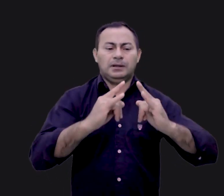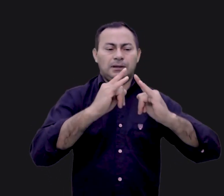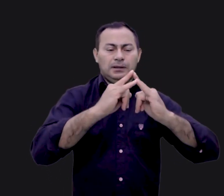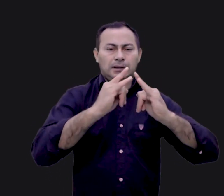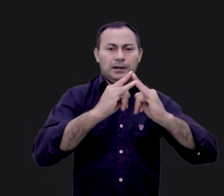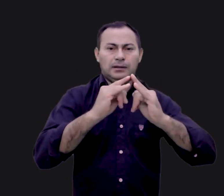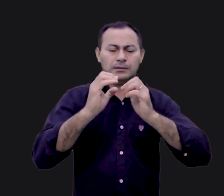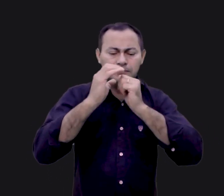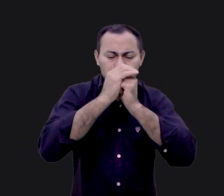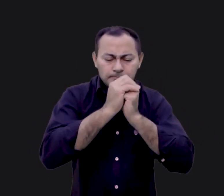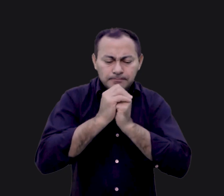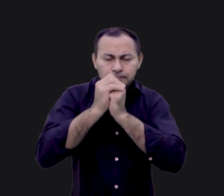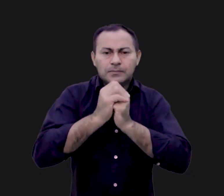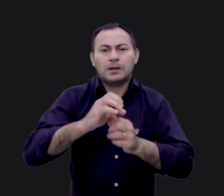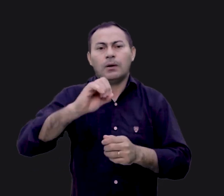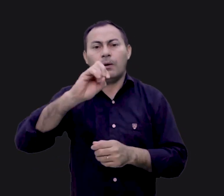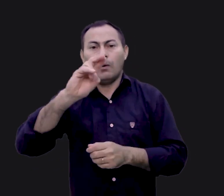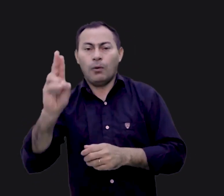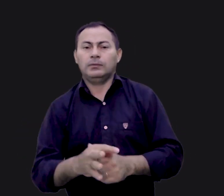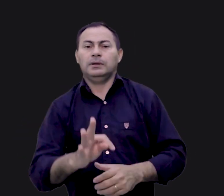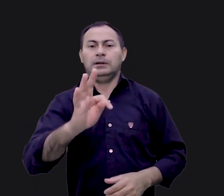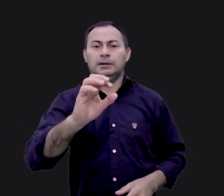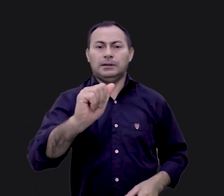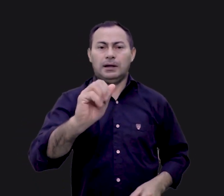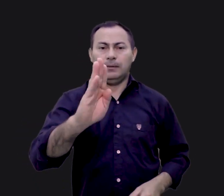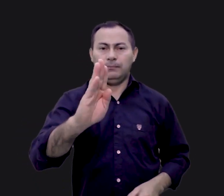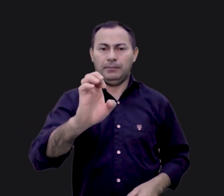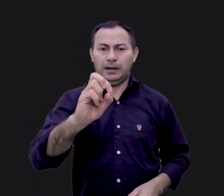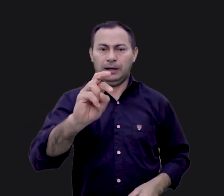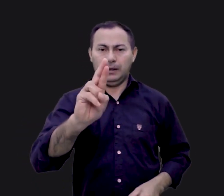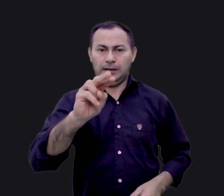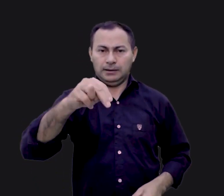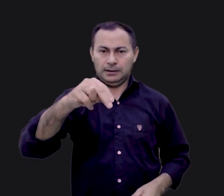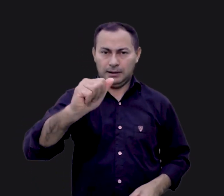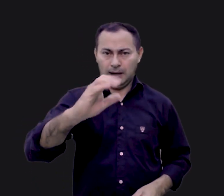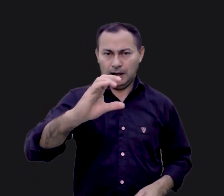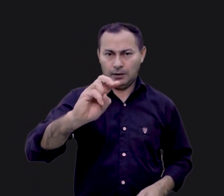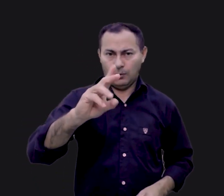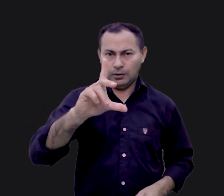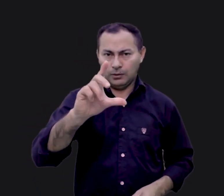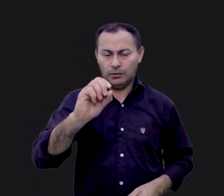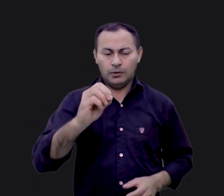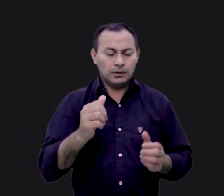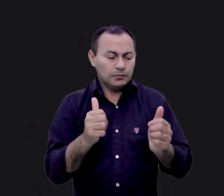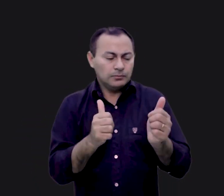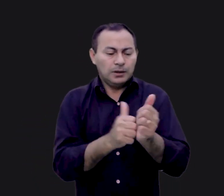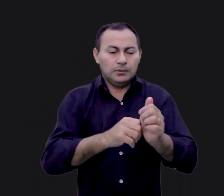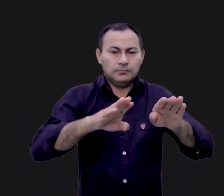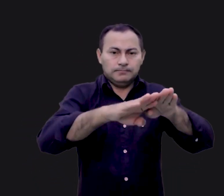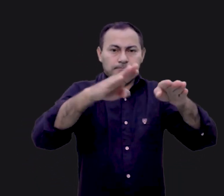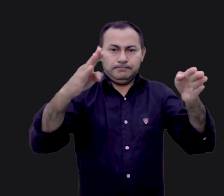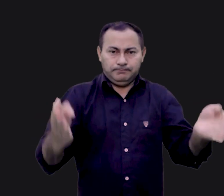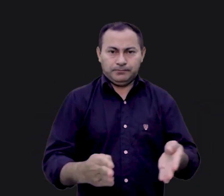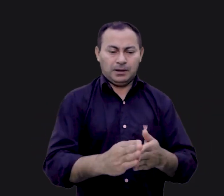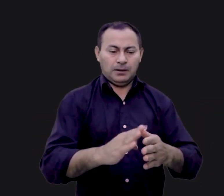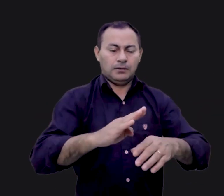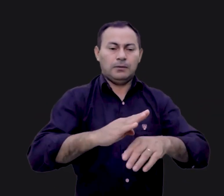tenda de adoração ou tabernáculo. Você começa a se aproximar do altar de bronze e então se move para o